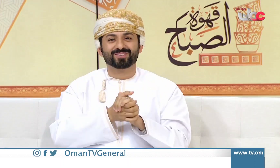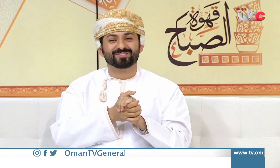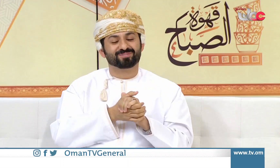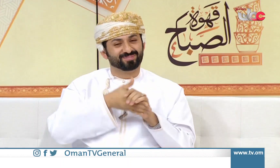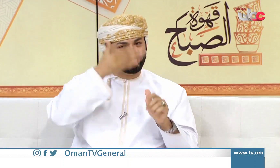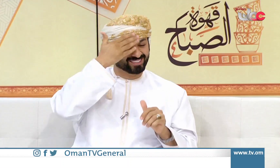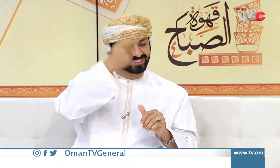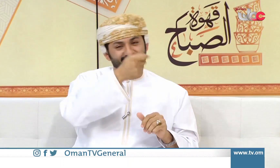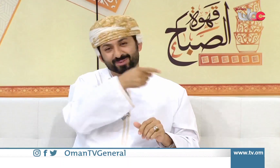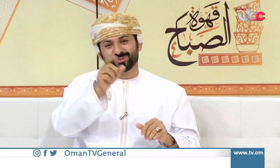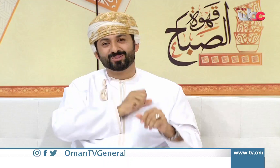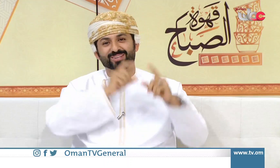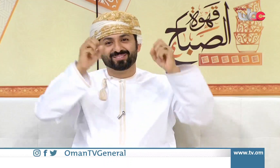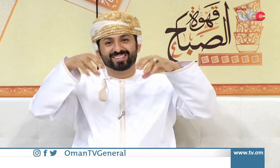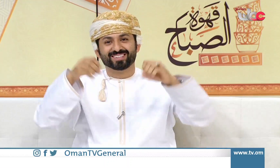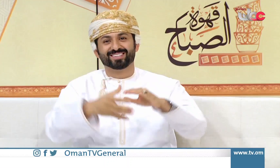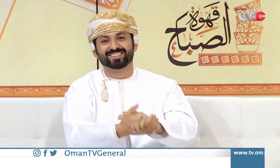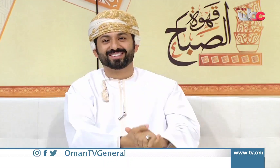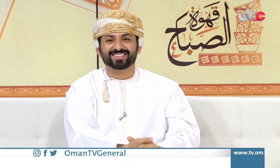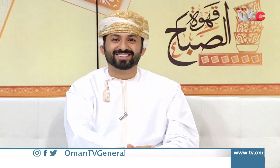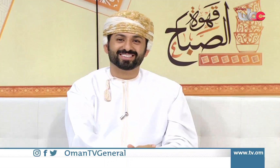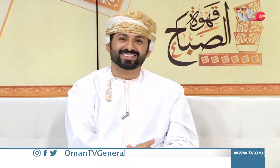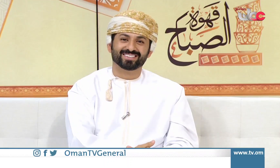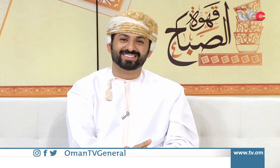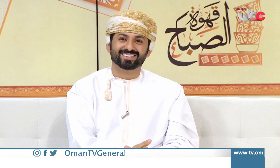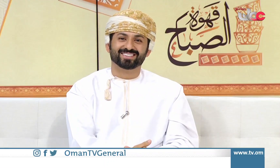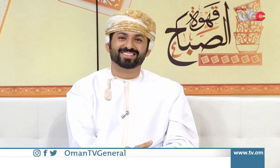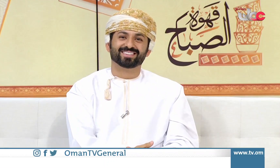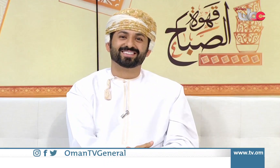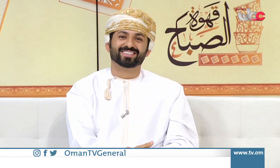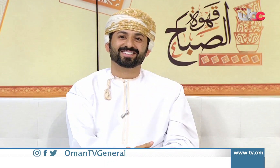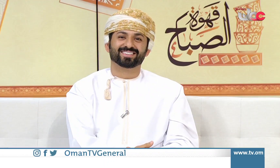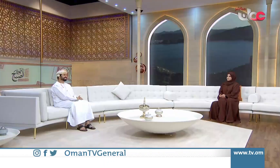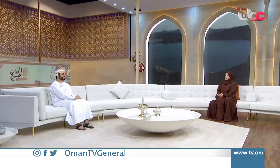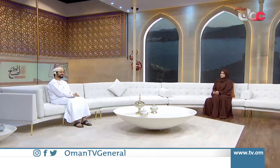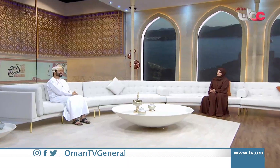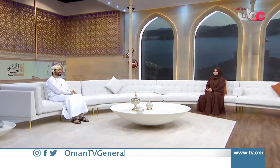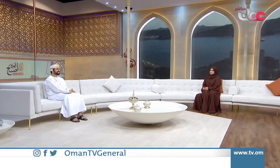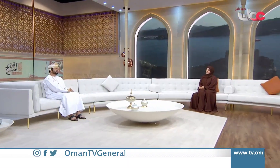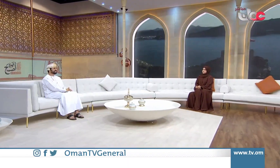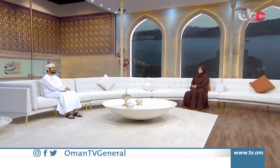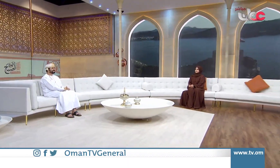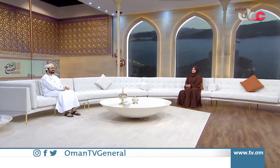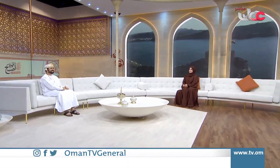وأيضا أنه بارك للجميع بهذه المناسبة والسلام عليكم ورحمة الله وبركاته شكرا للمشاهدة للمشاهدة